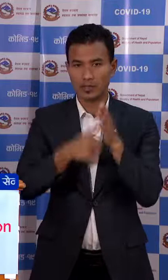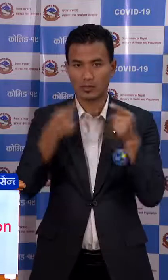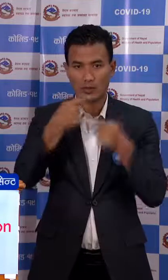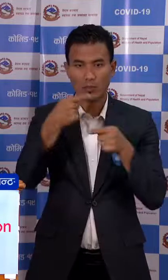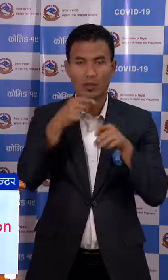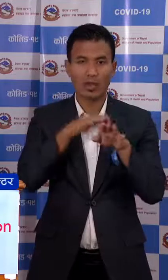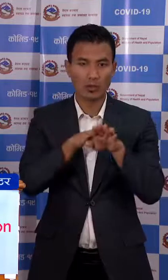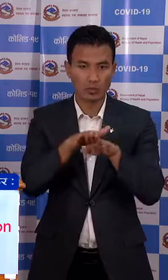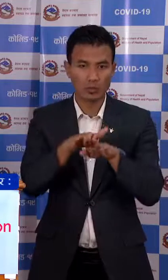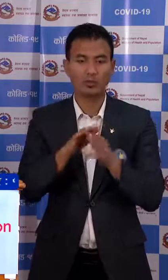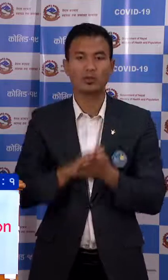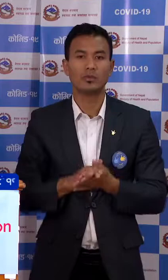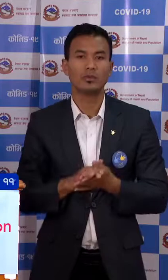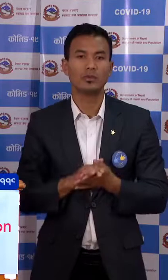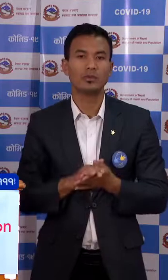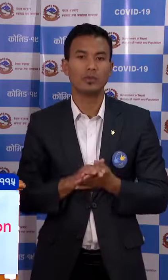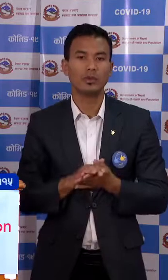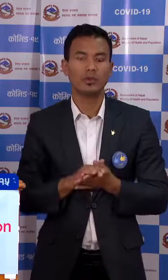नमुना हरू,